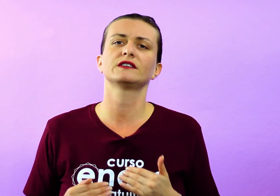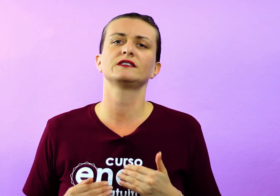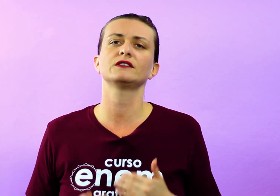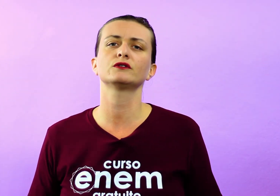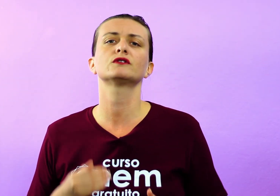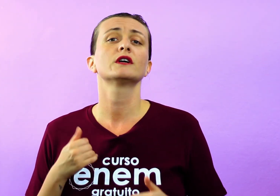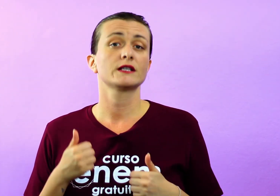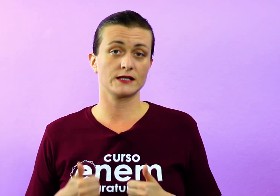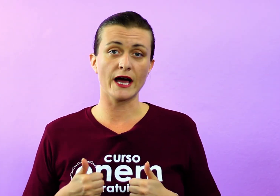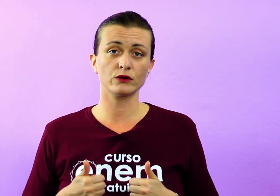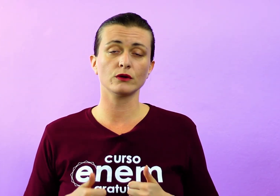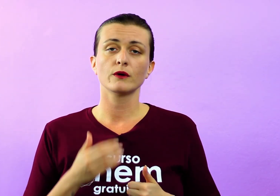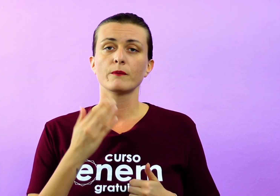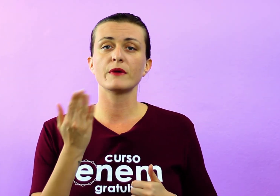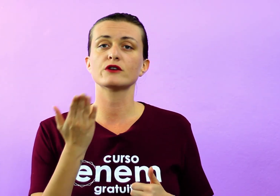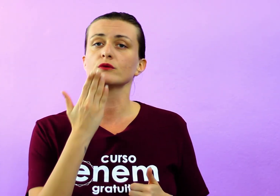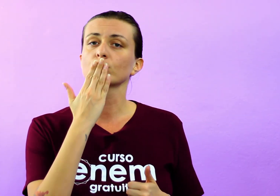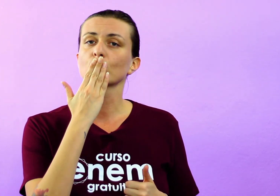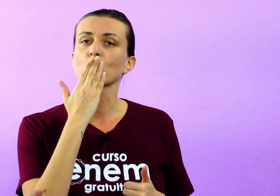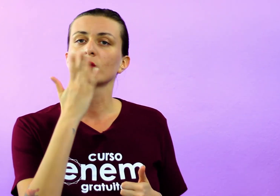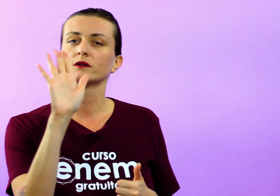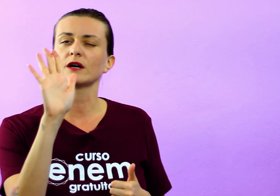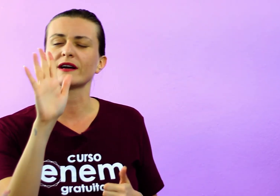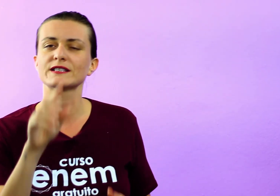fazer os exercícios. Certo? Um beijo, até mais.